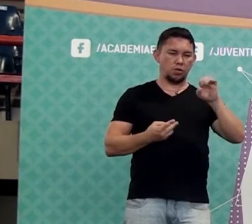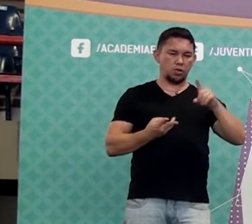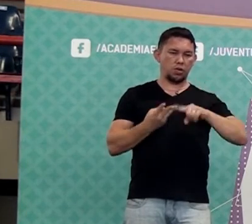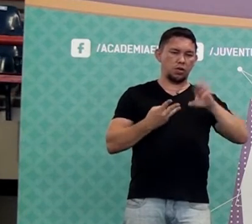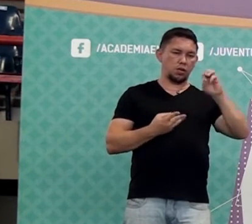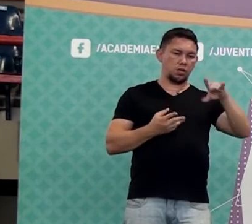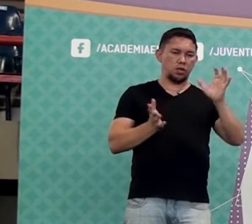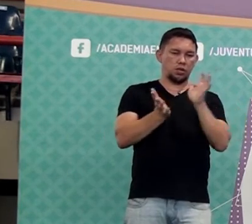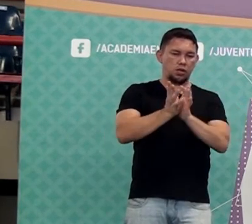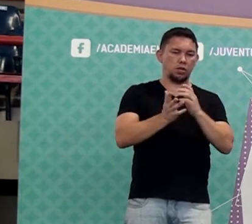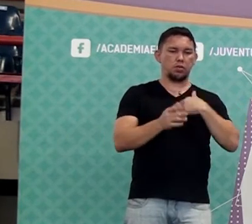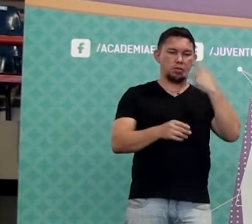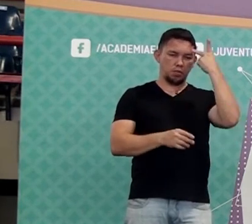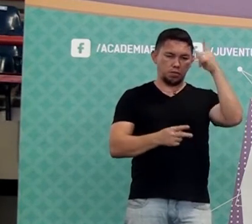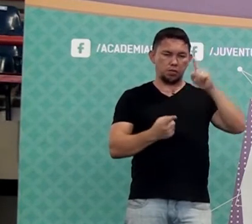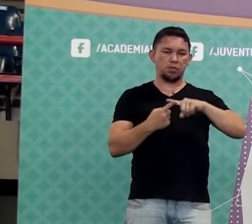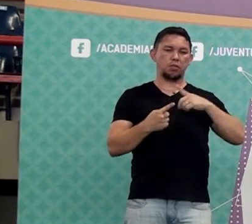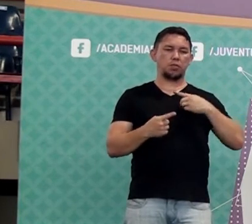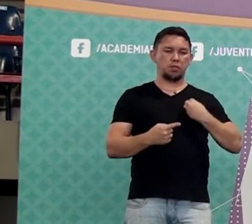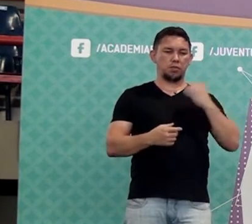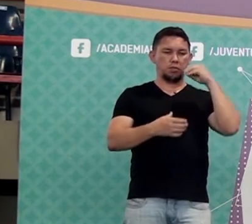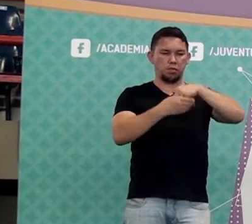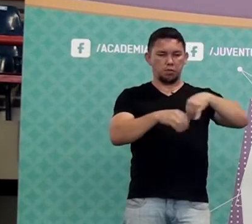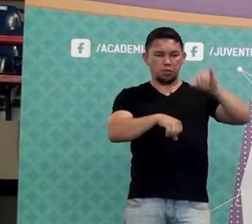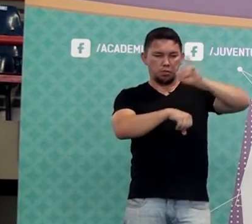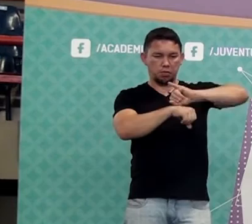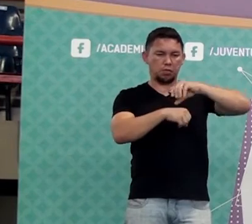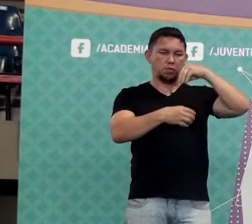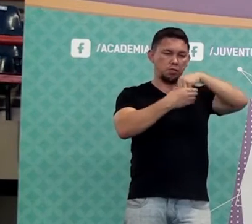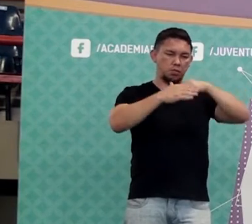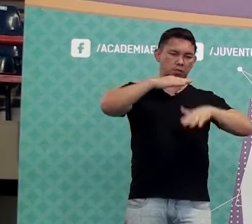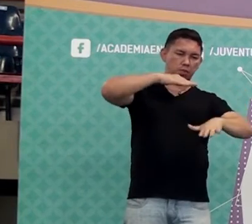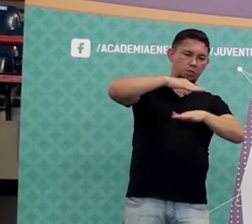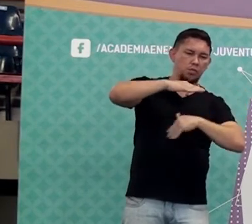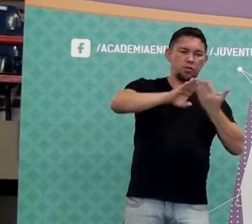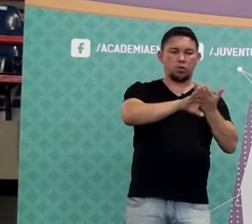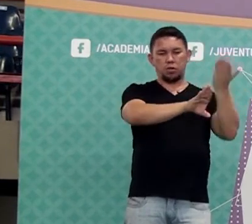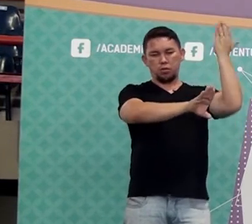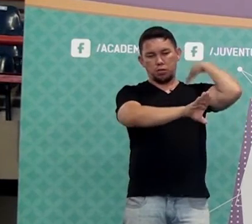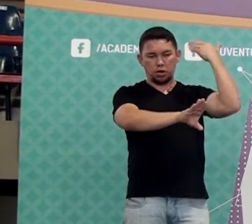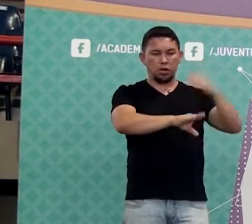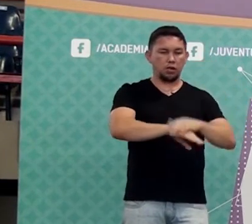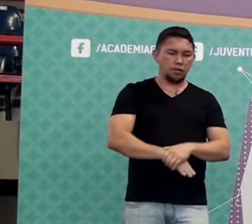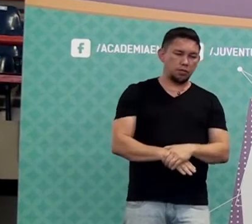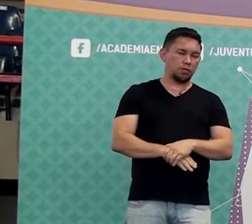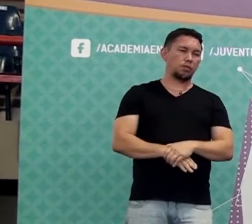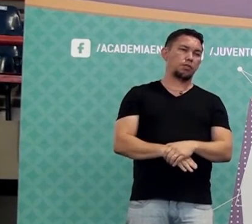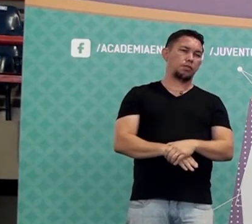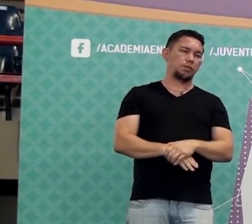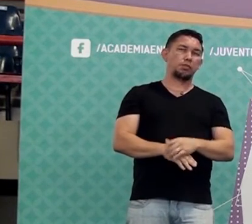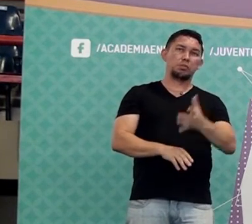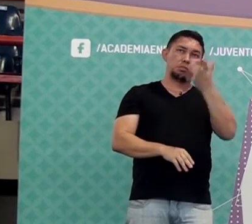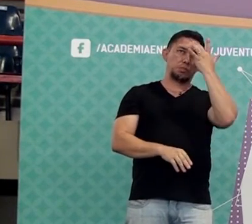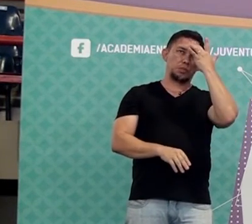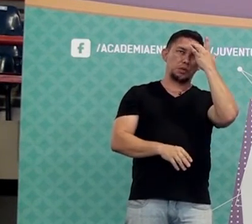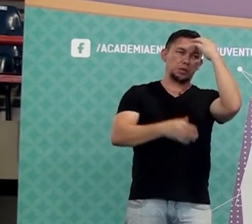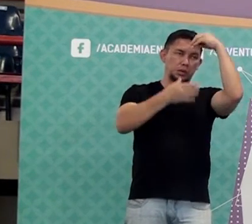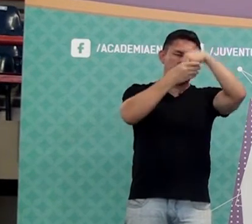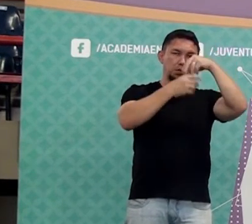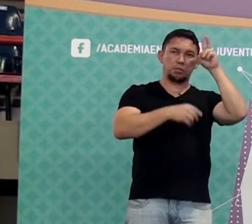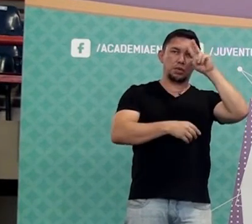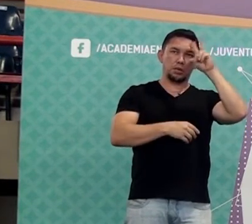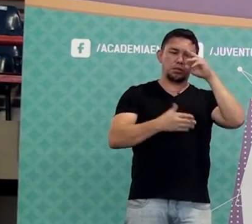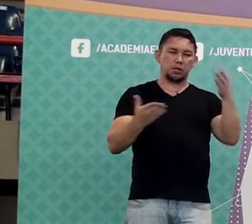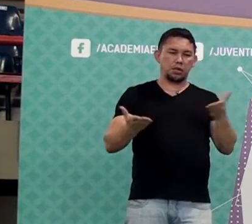em, entre, para, per, ante, por, sem, sobre, sobre, traz. Todas as preposições, tudo decorre na minha cabeça. Lembrei